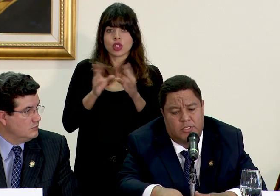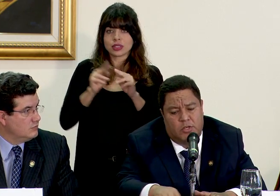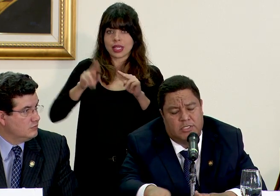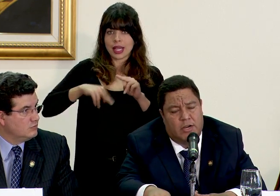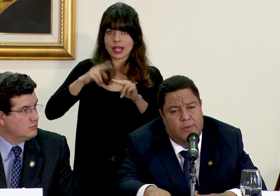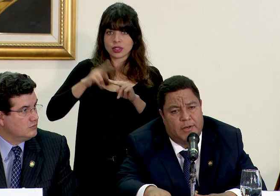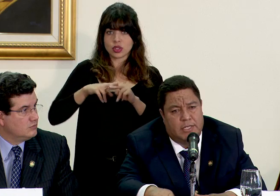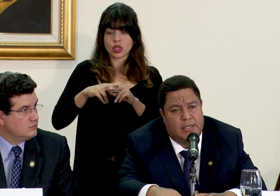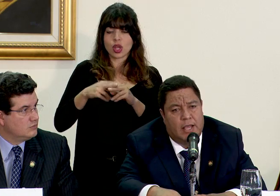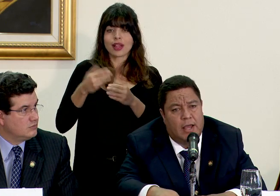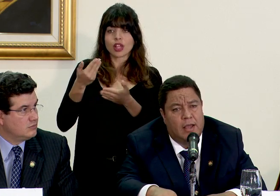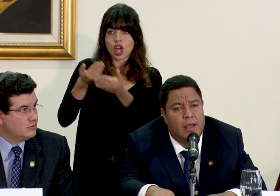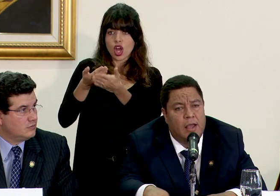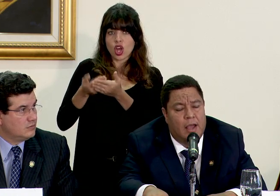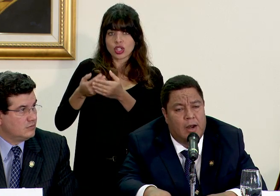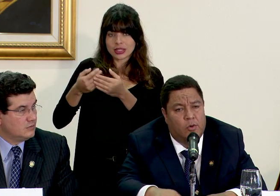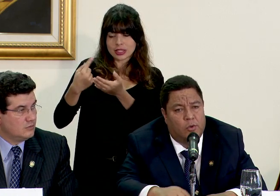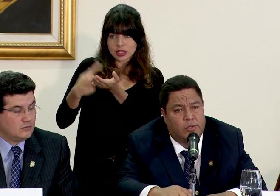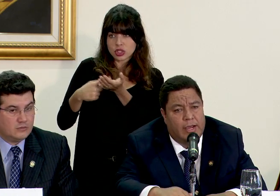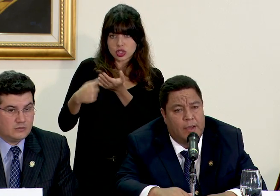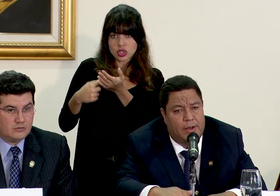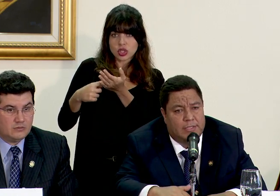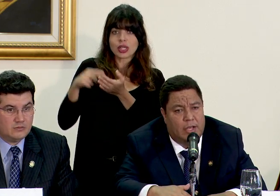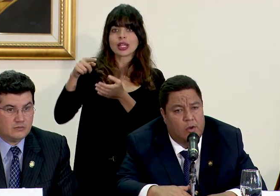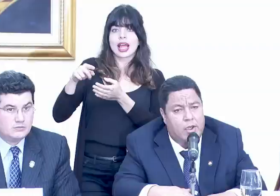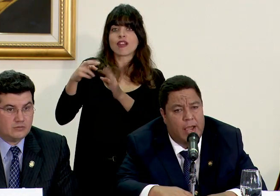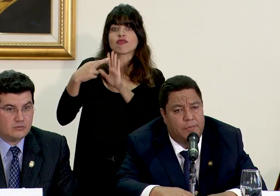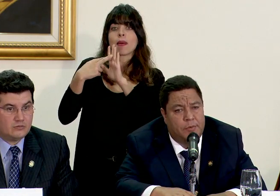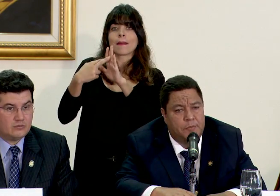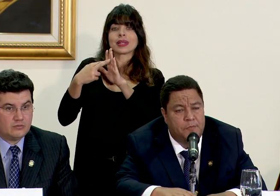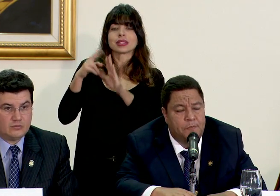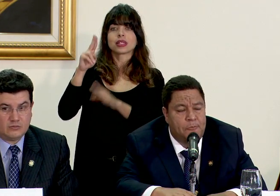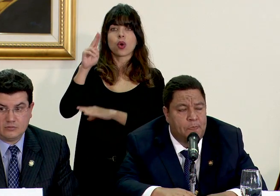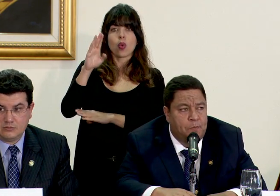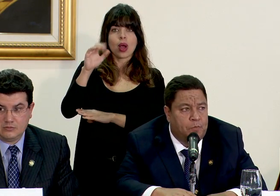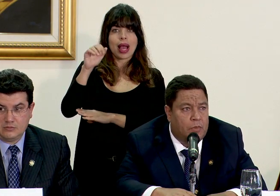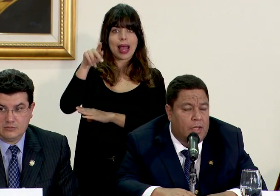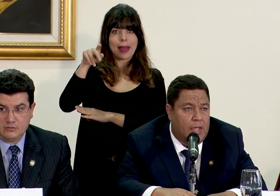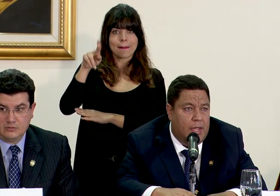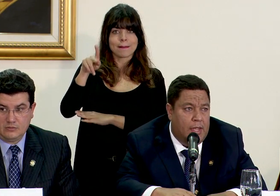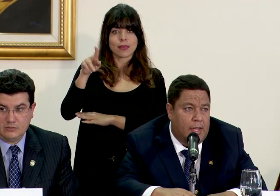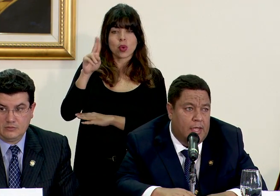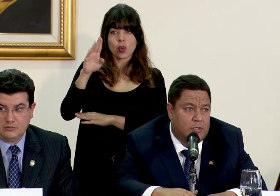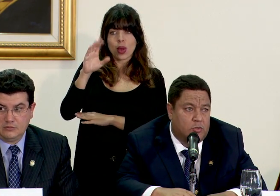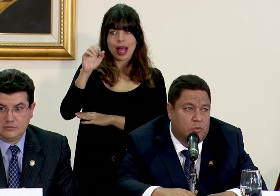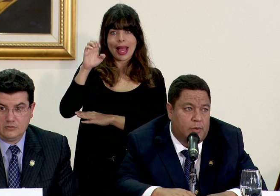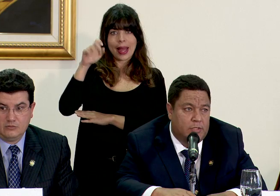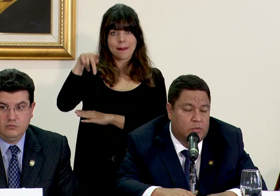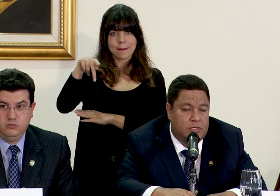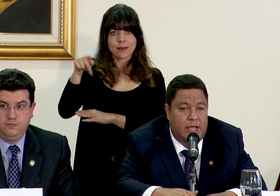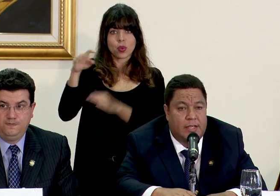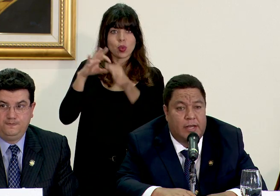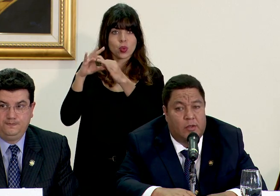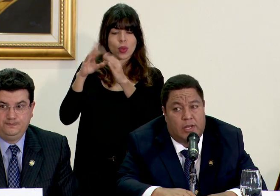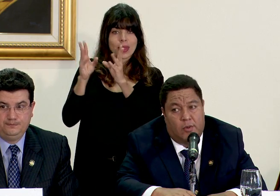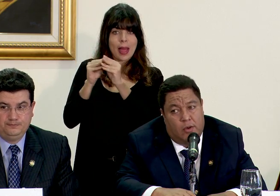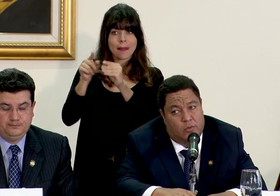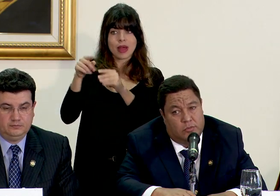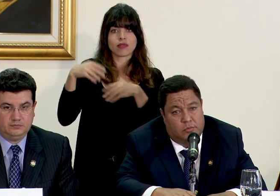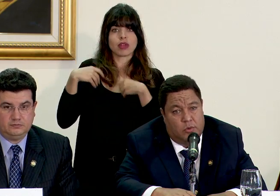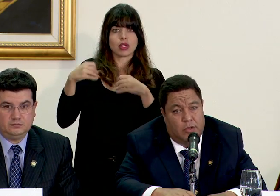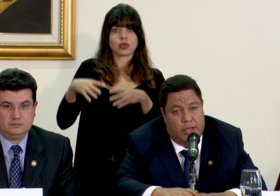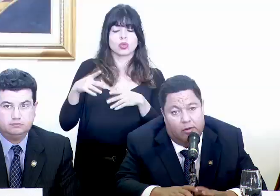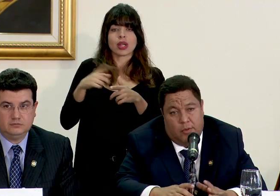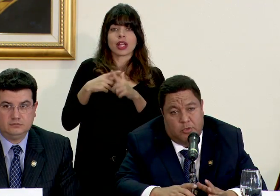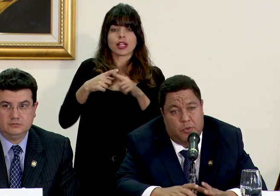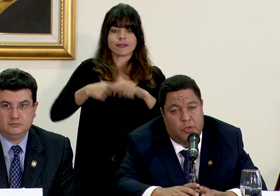nacional de concesiones que representa a la unión de cámaras a la UCAEP esto pues nos ha detenido el trabajo